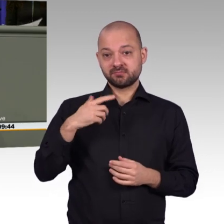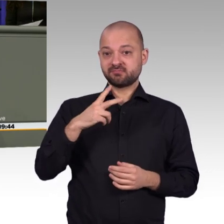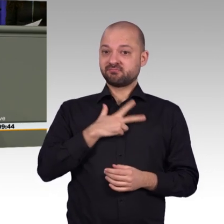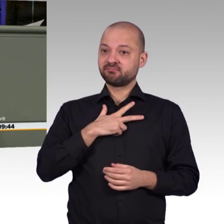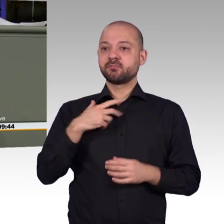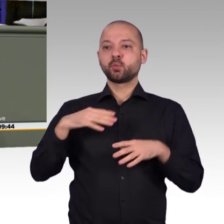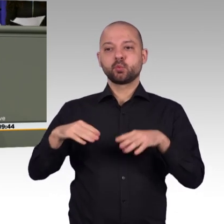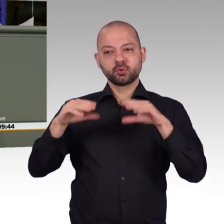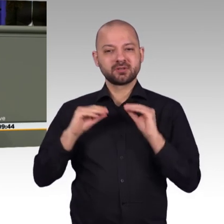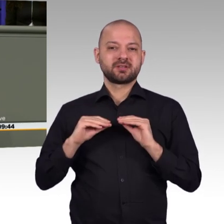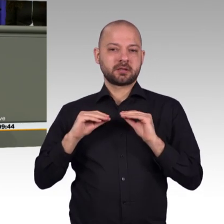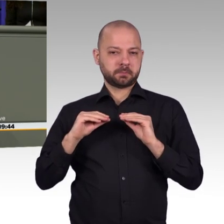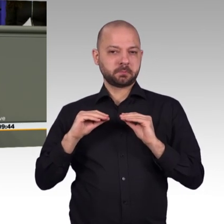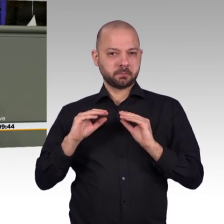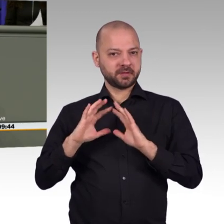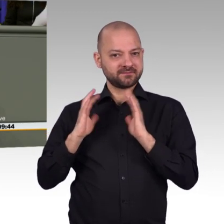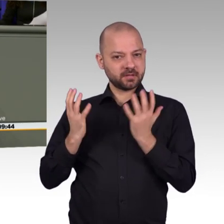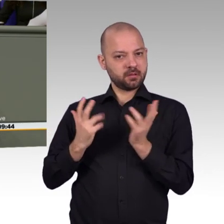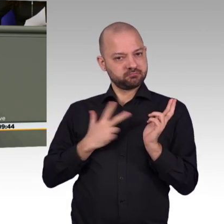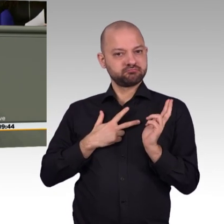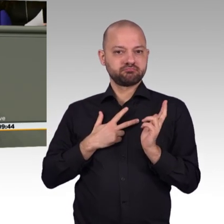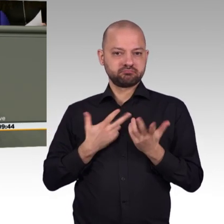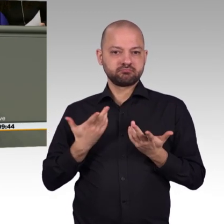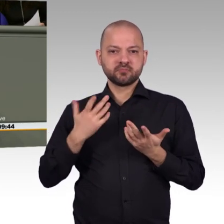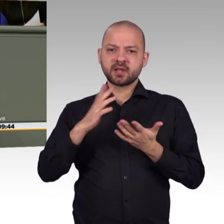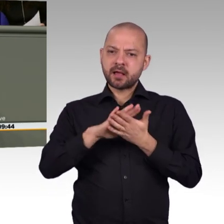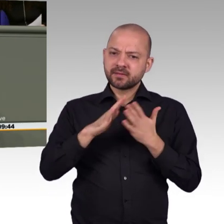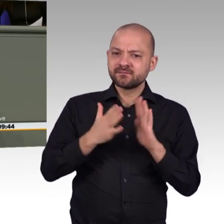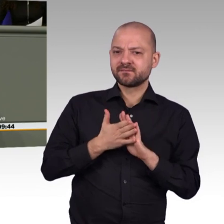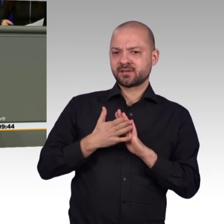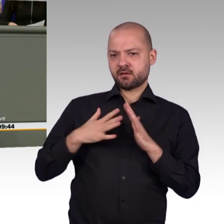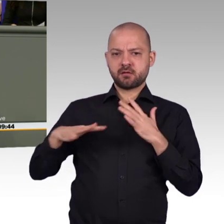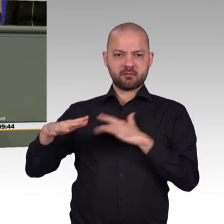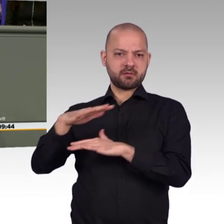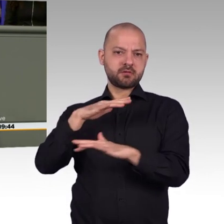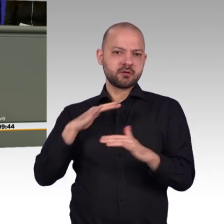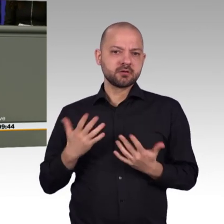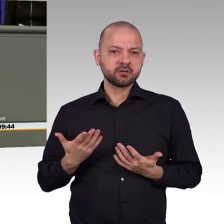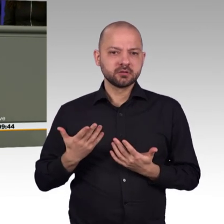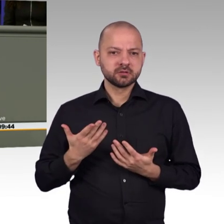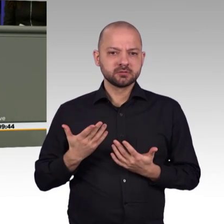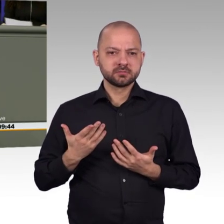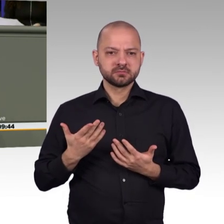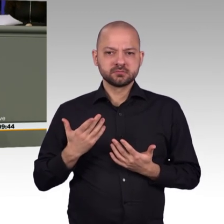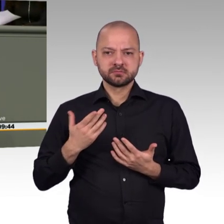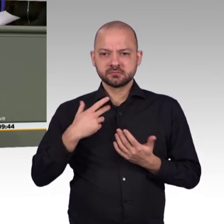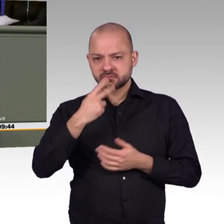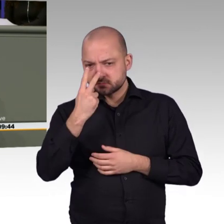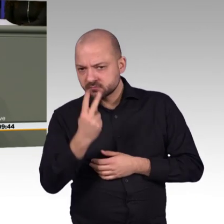Abfolge von Vision, Ziel, Strategie, Umsetzung fehlt vollkommen. Und ich kann Ihnen sagen, meinem Bundestag